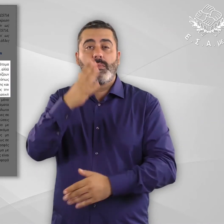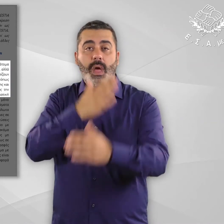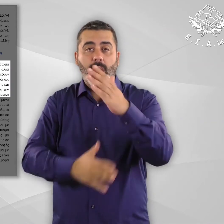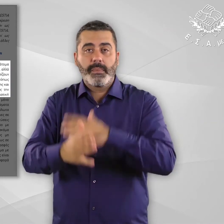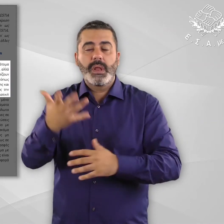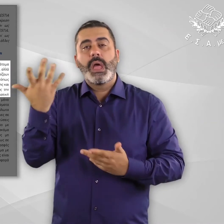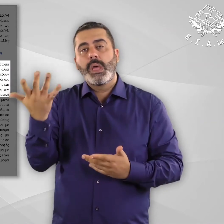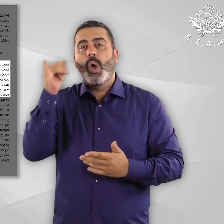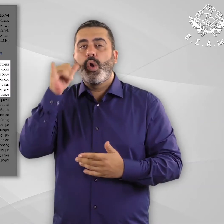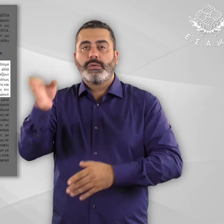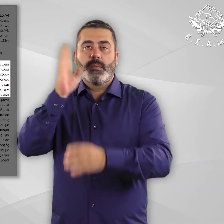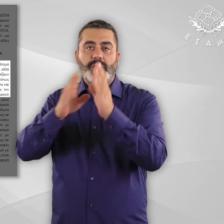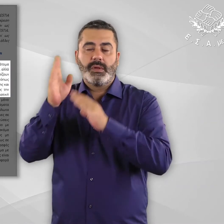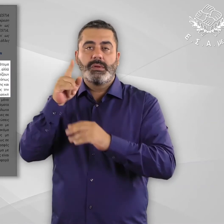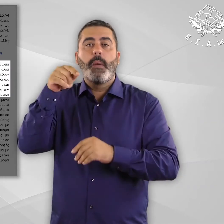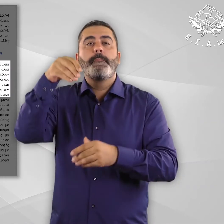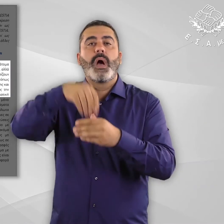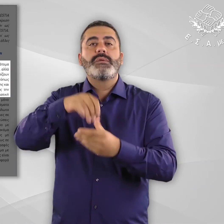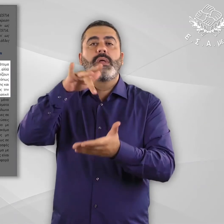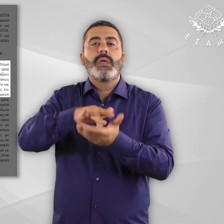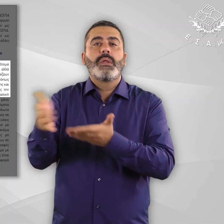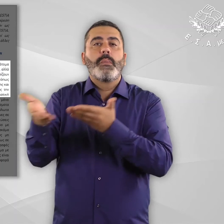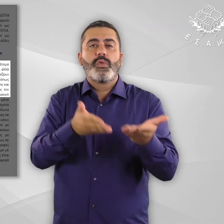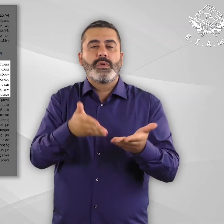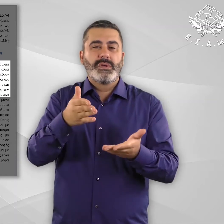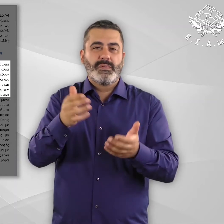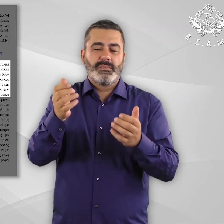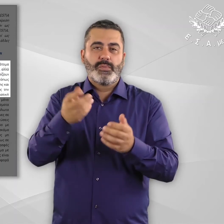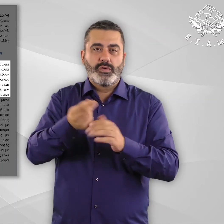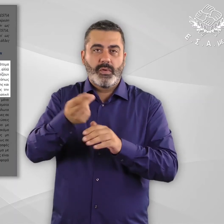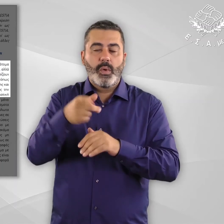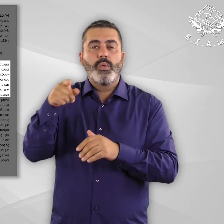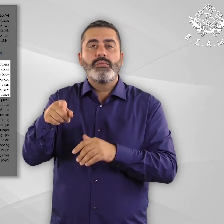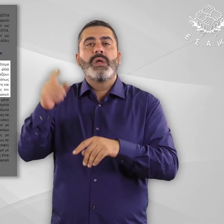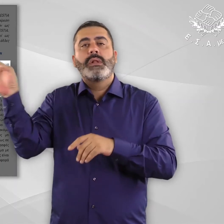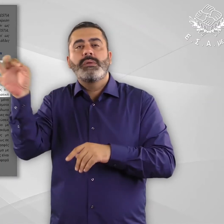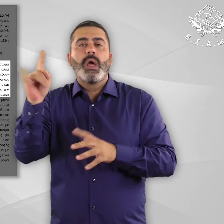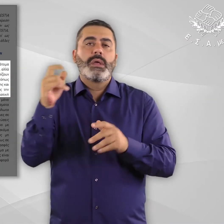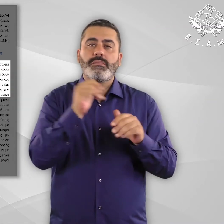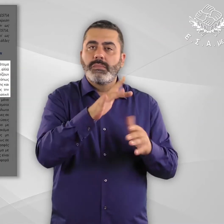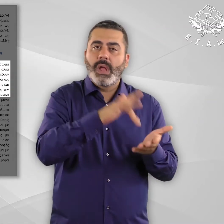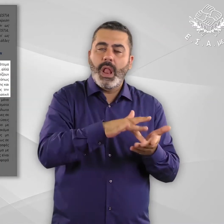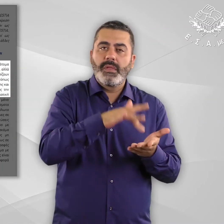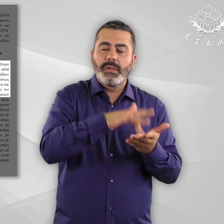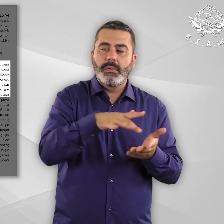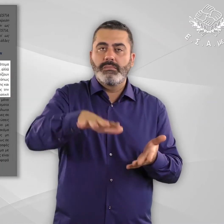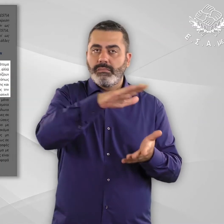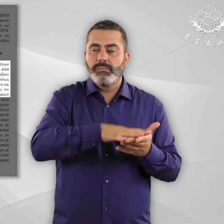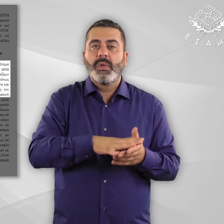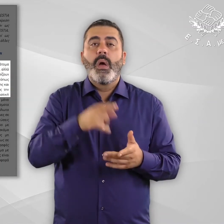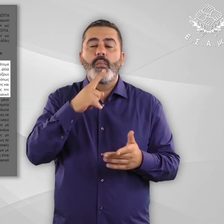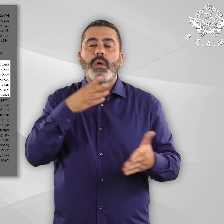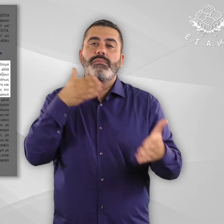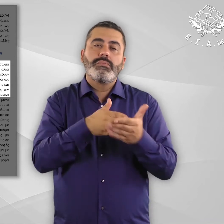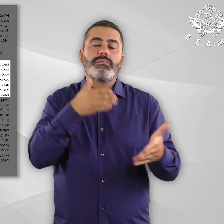συλλέξει η ΕΣΑΜΕΑ, τα άτομα με αναπηρία και χρόνιες παθήσεις που διαμένουν στα ΚΙΤ, αλλά και στα ανοίχτα κέντρα φιλοξενίας στην